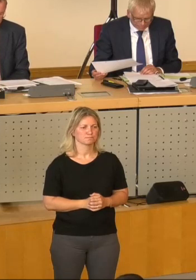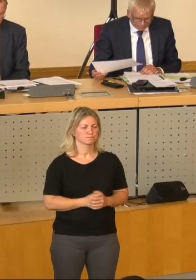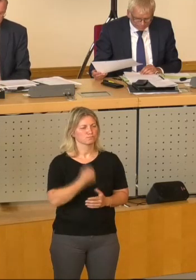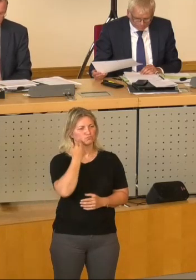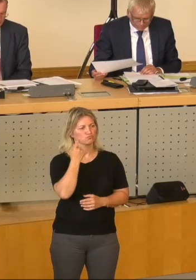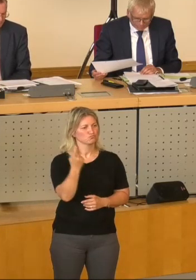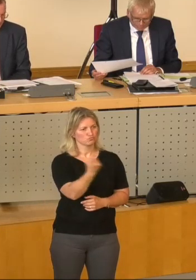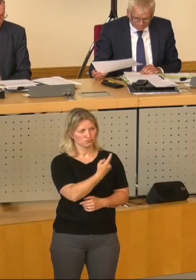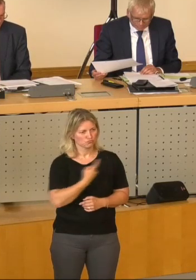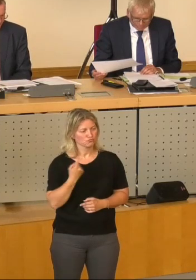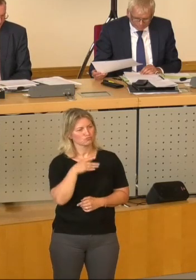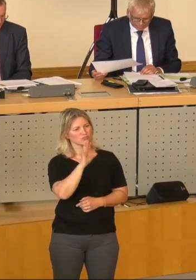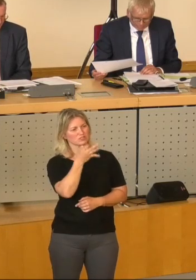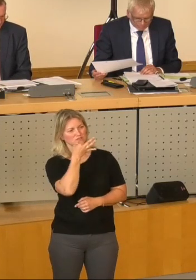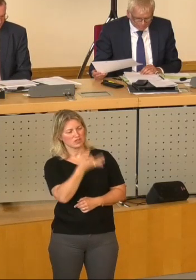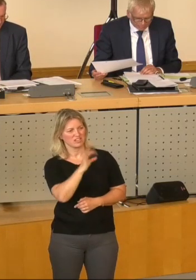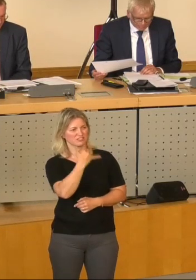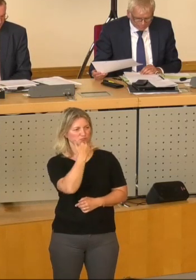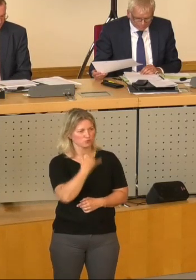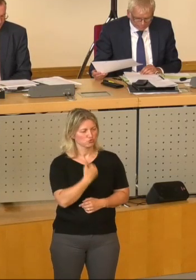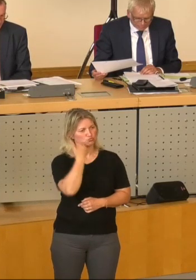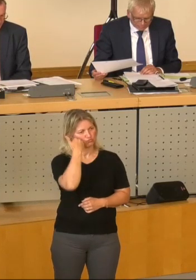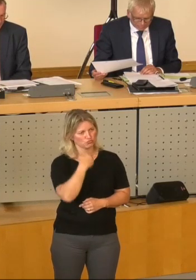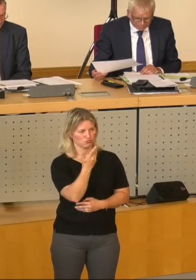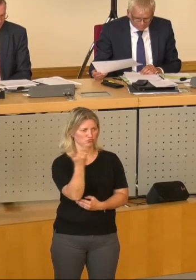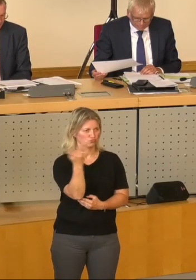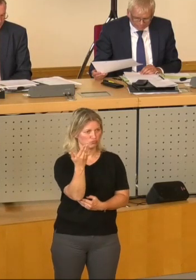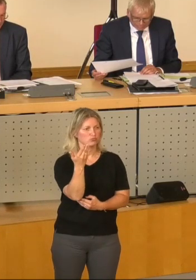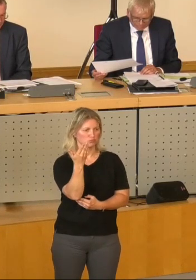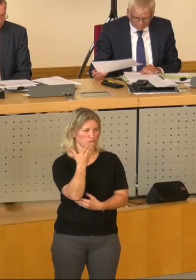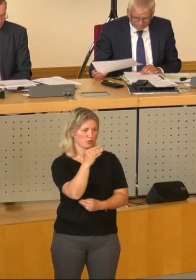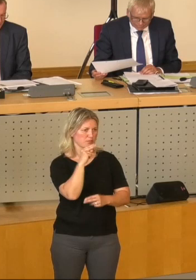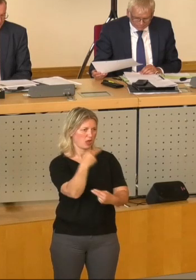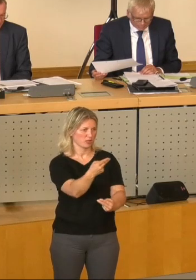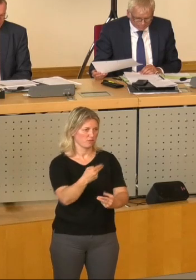Frage zu formulieren. Und wir würden Ihnen dann auch entsprechend die Antwort